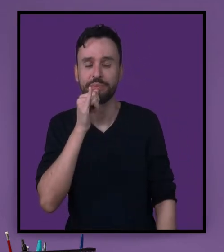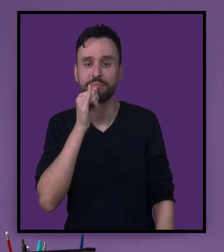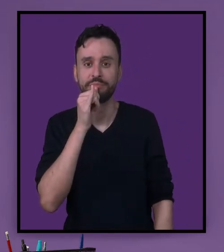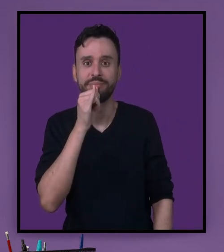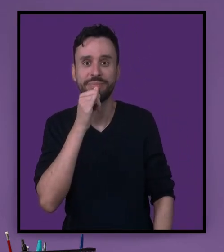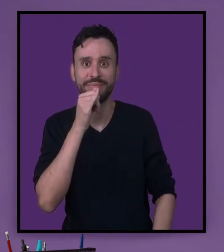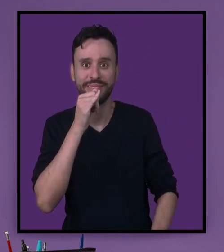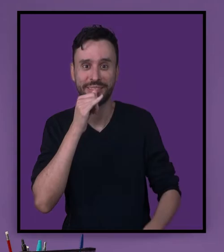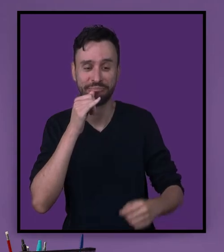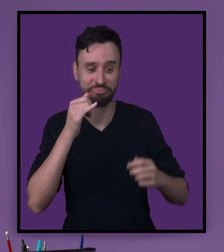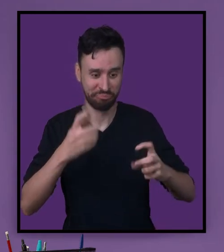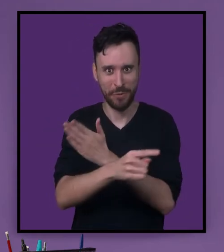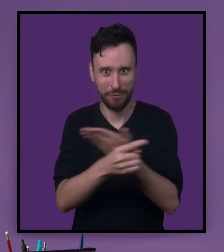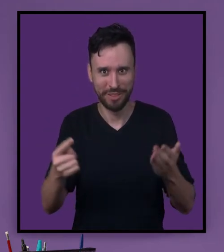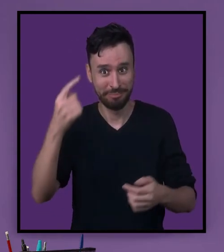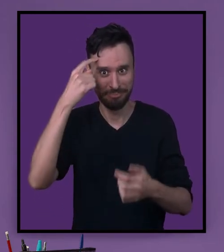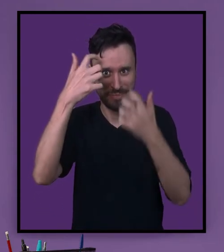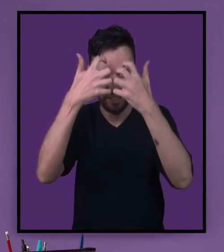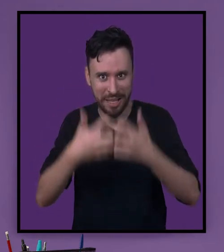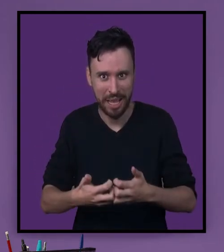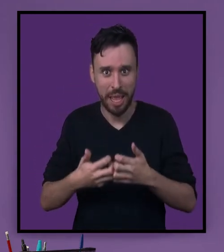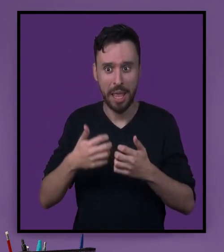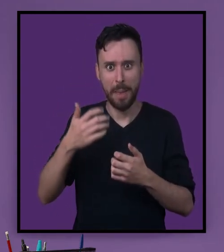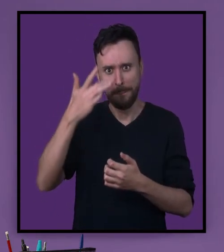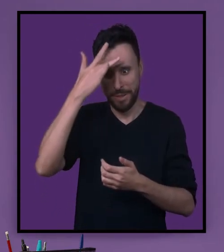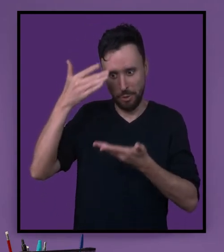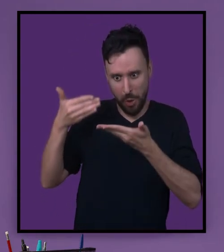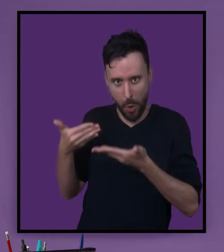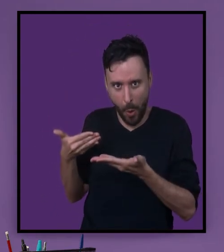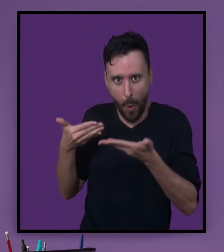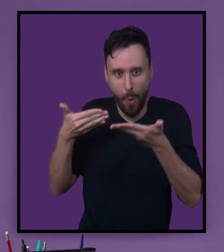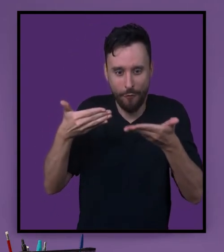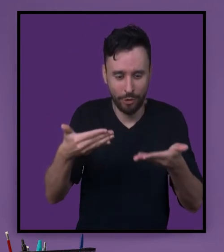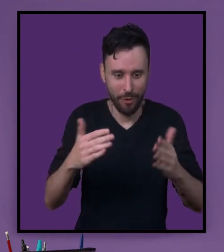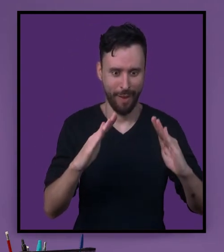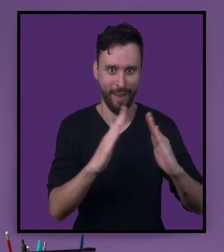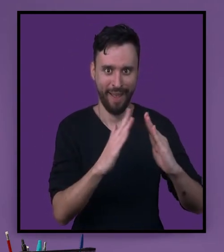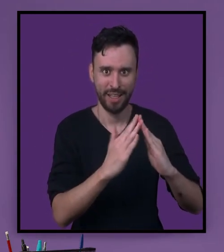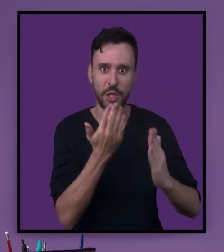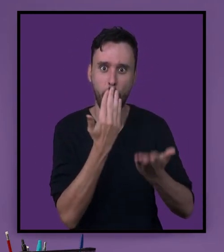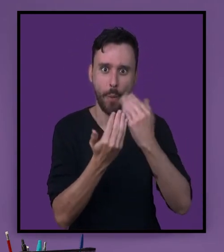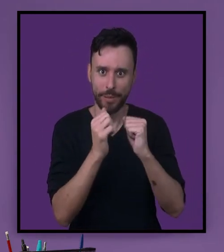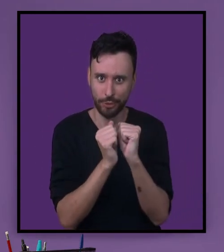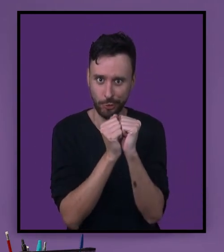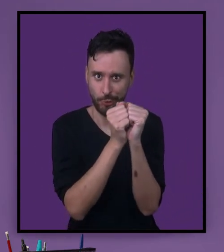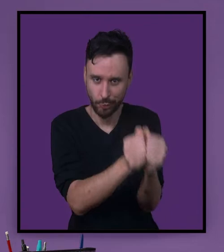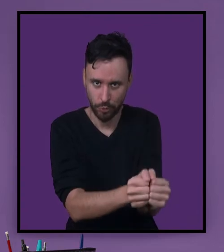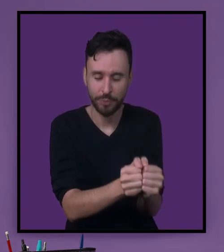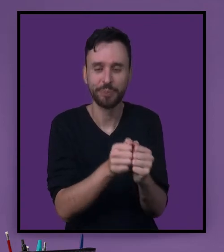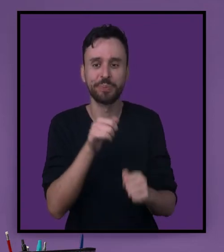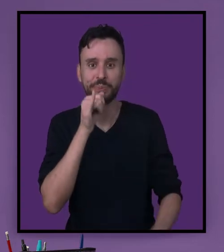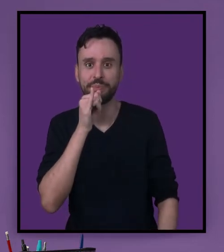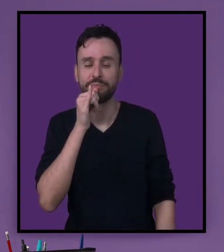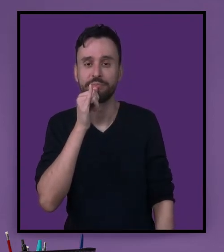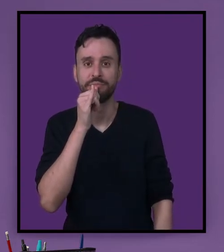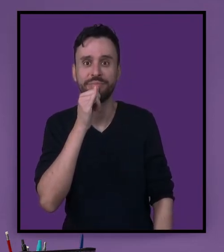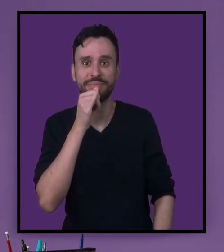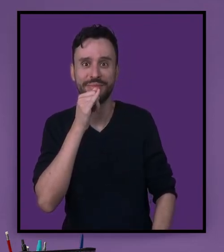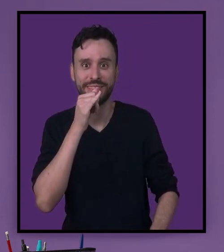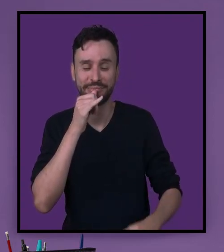casa de alguém e ao chegar lá, suponha que foi um prato de macarronada. Um prato tão comum, muito